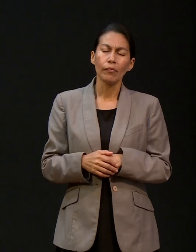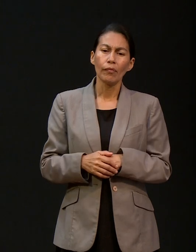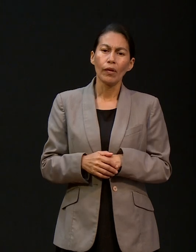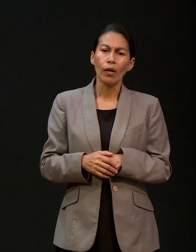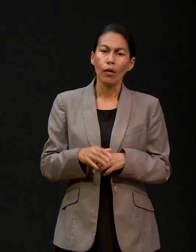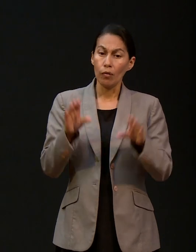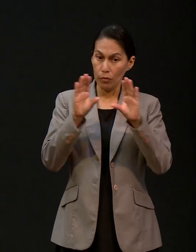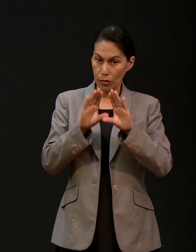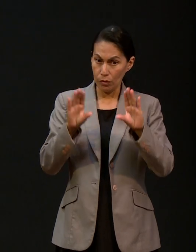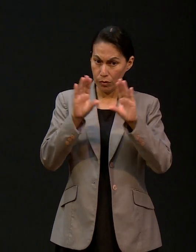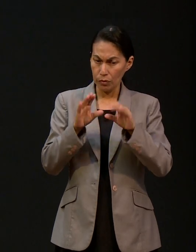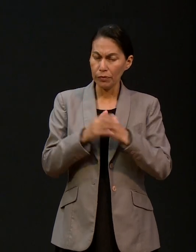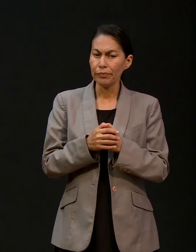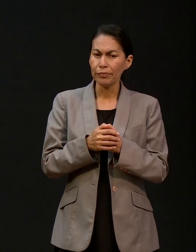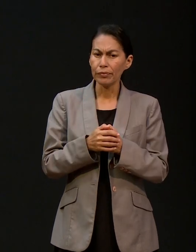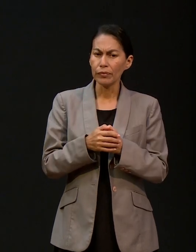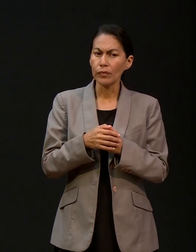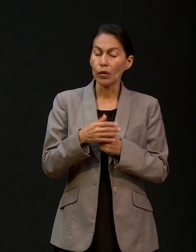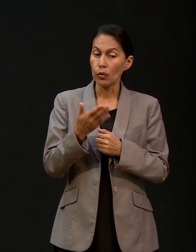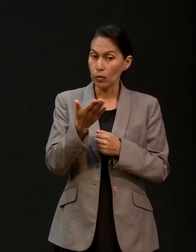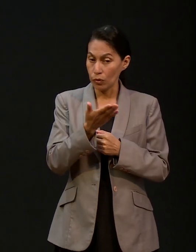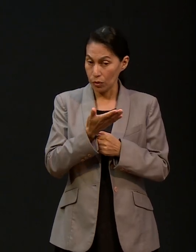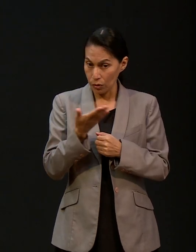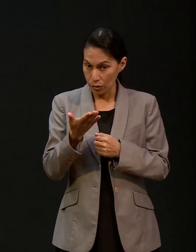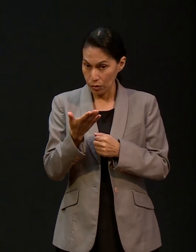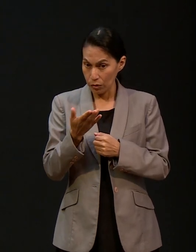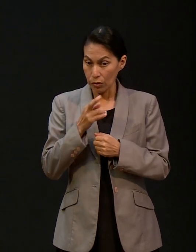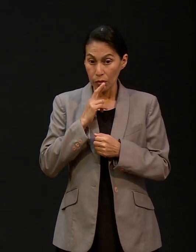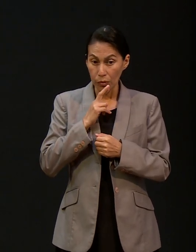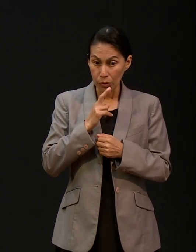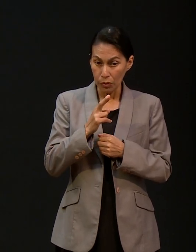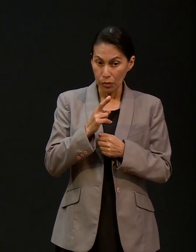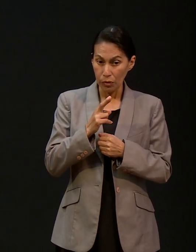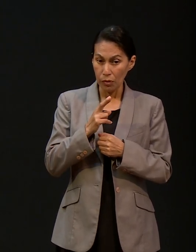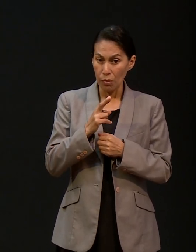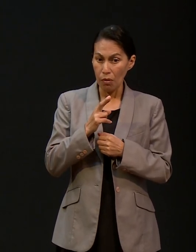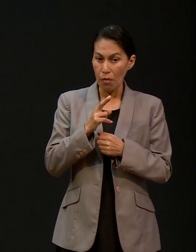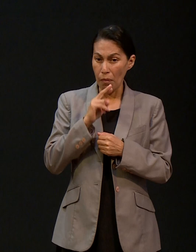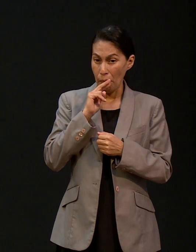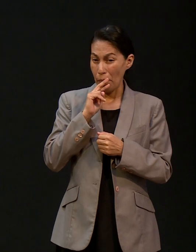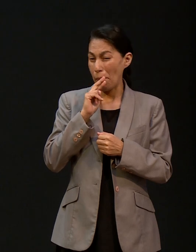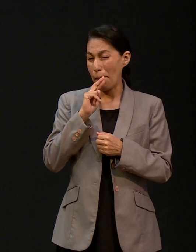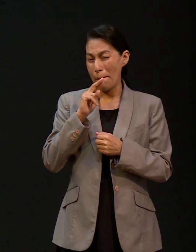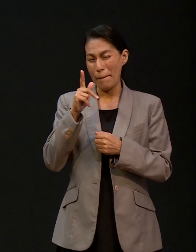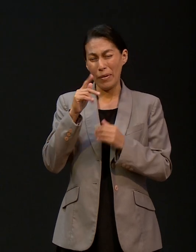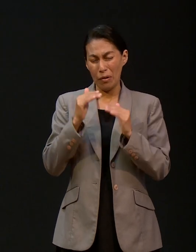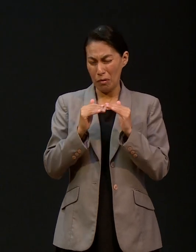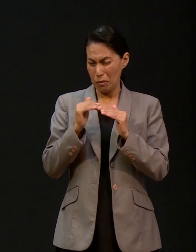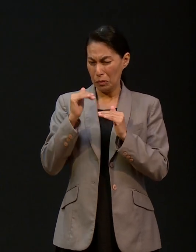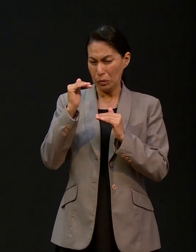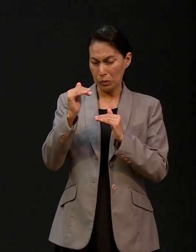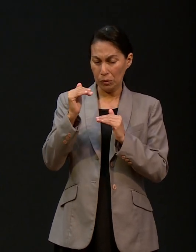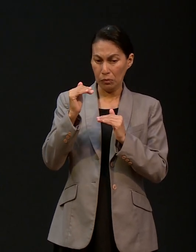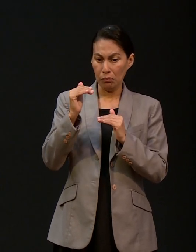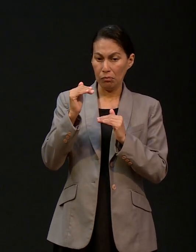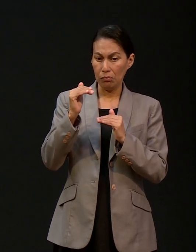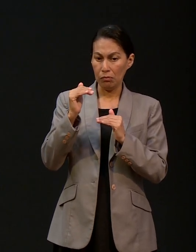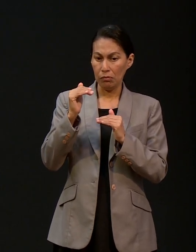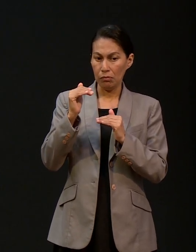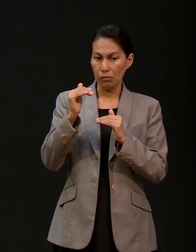dependiendo, de acuerdo a lo que usted respondió, la carrera que más en el área de la lógica tiene más alto,